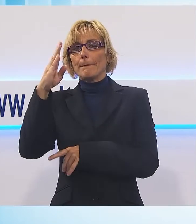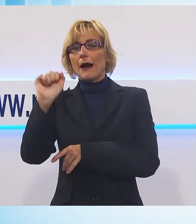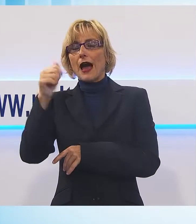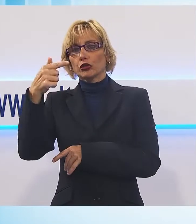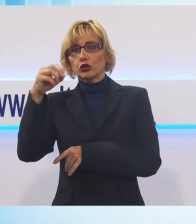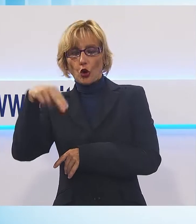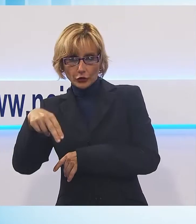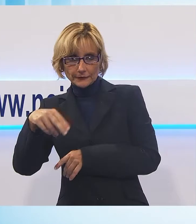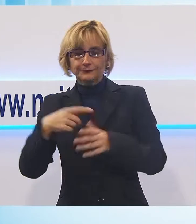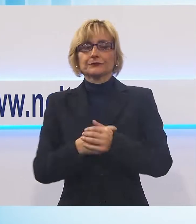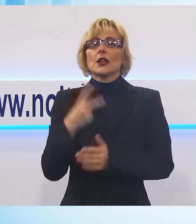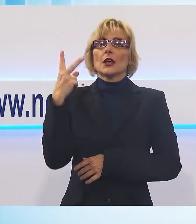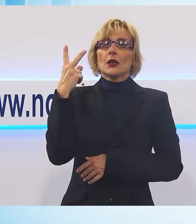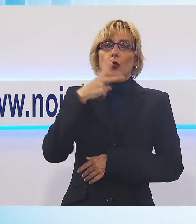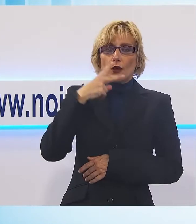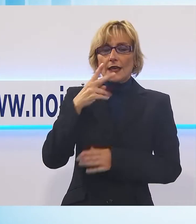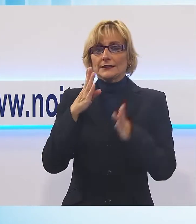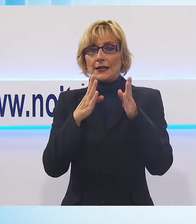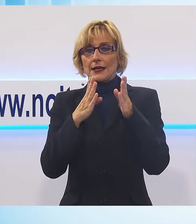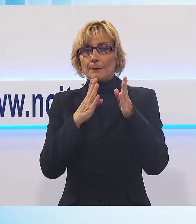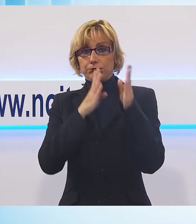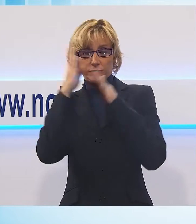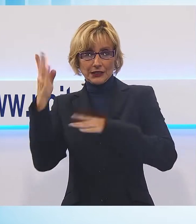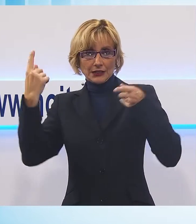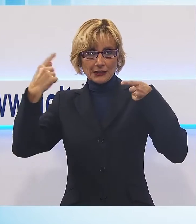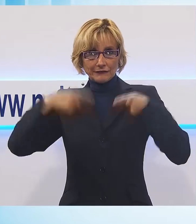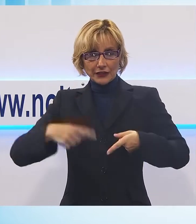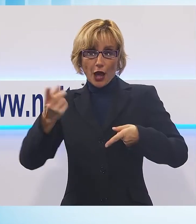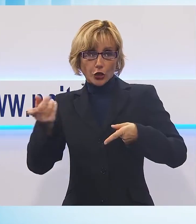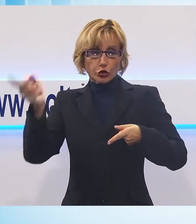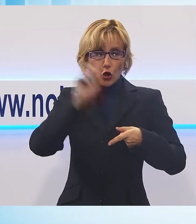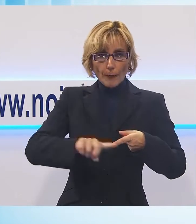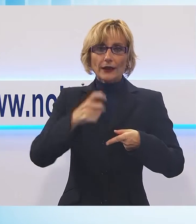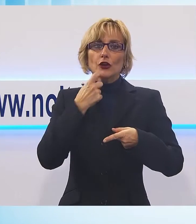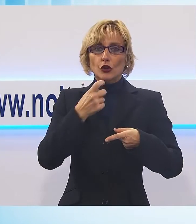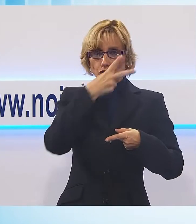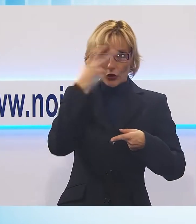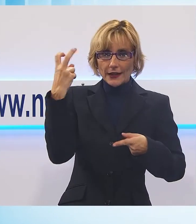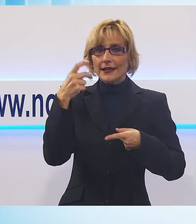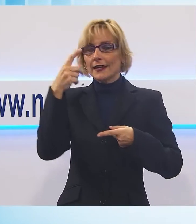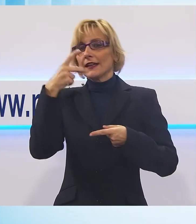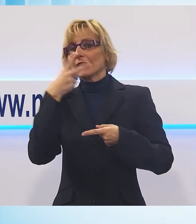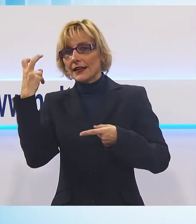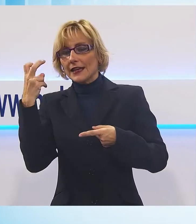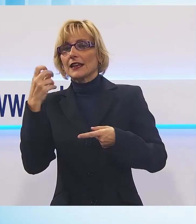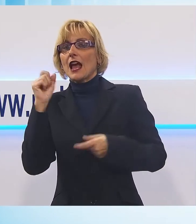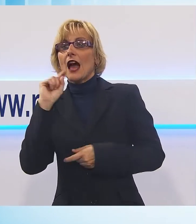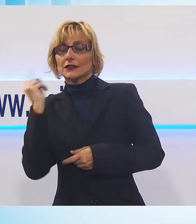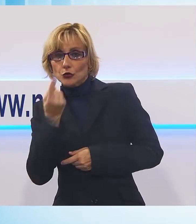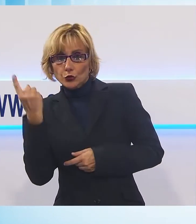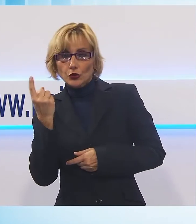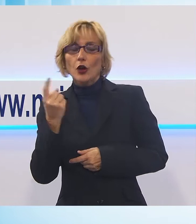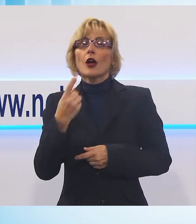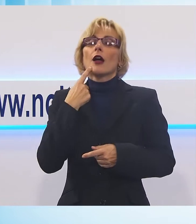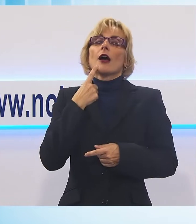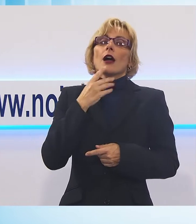Bucchese-Pisa è l'ora del derby, al Porta Elisa domani l'attesa sfida tra rossoneri e neroazzurri Favarin conferma il 4-3-3 e la